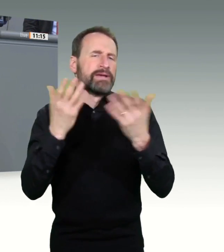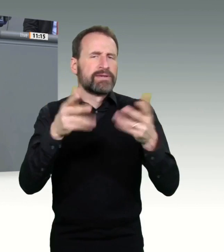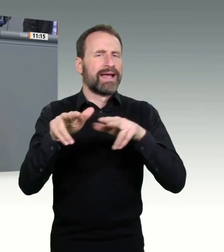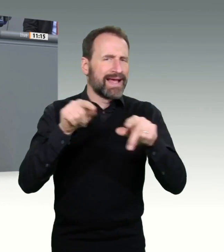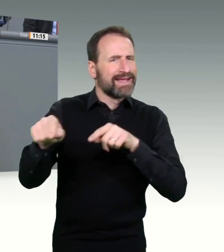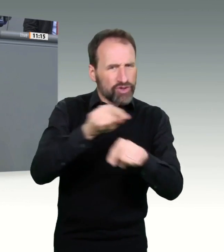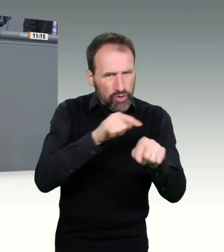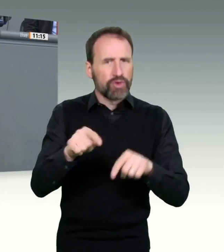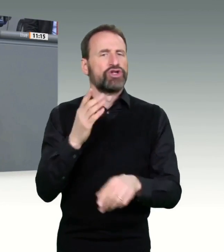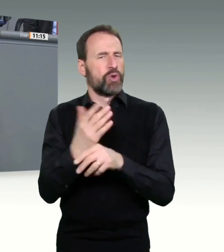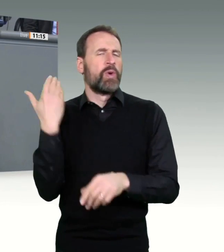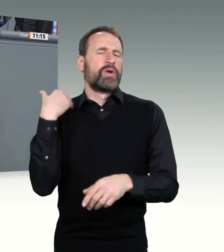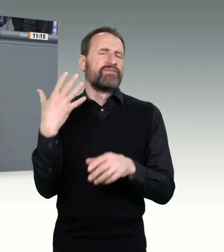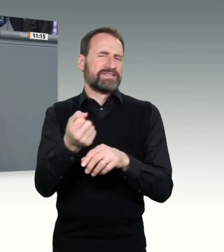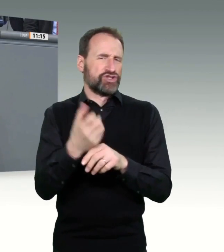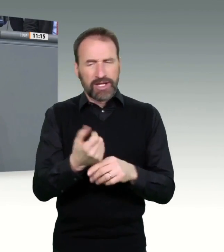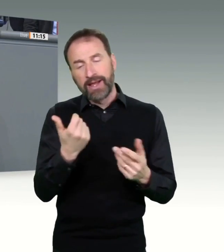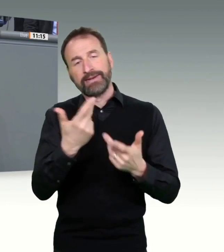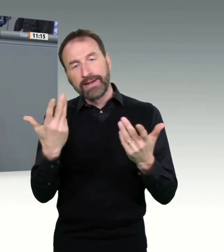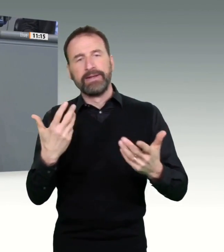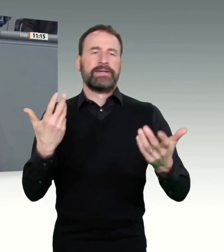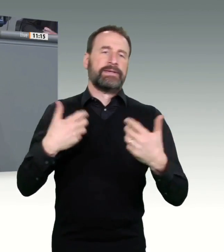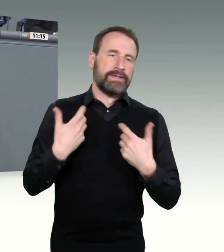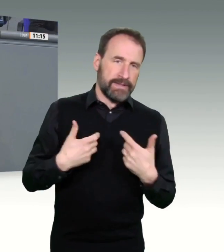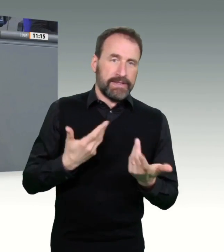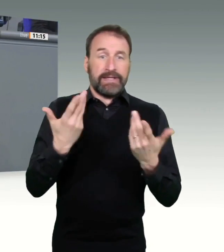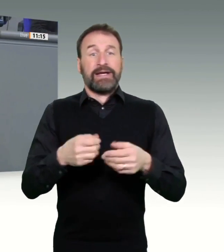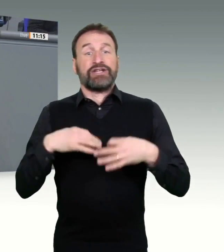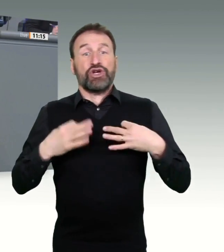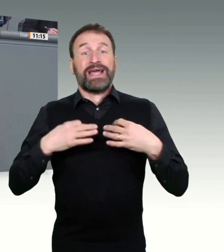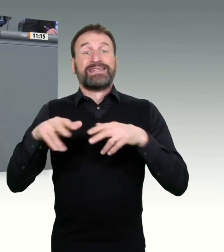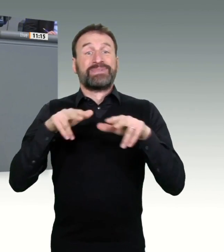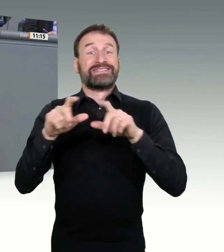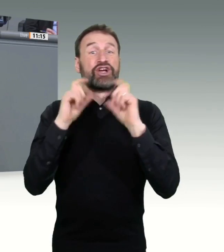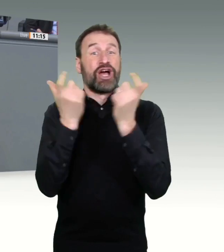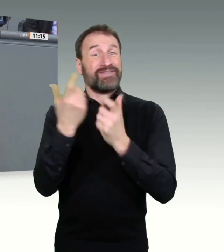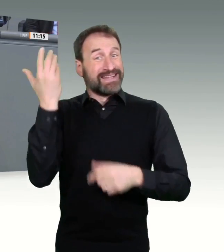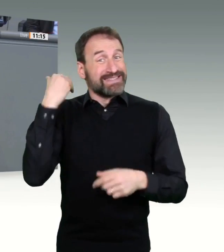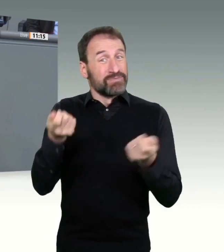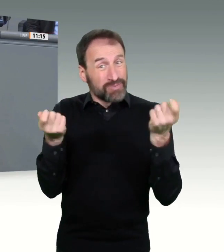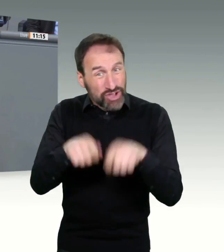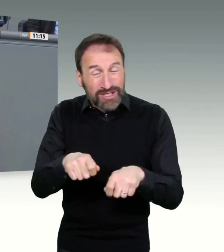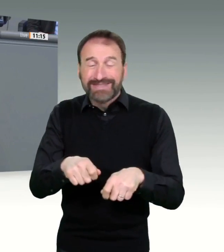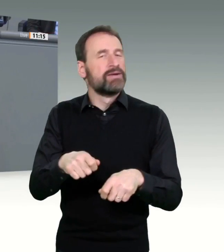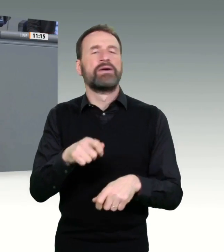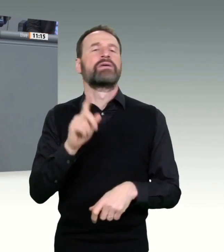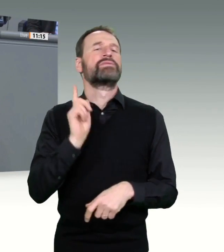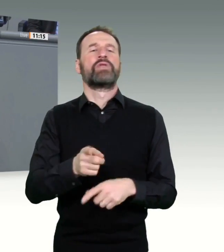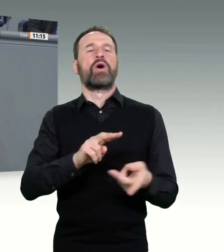Kollegen, dürften knapp 11,5 Millionen Impfstoffdosen an die Bundesländer ausgeliefert sein und bis heute Abend dann